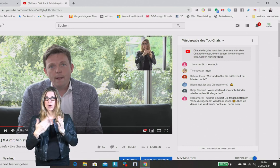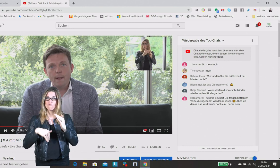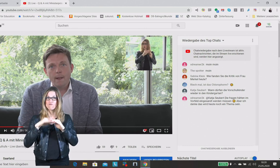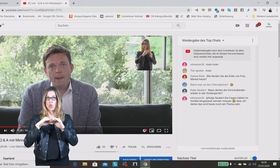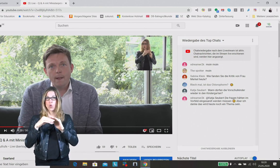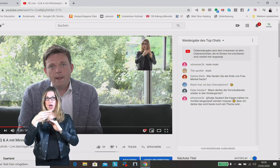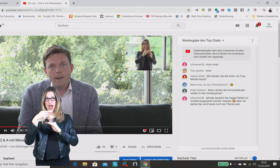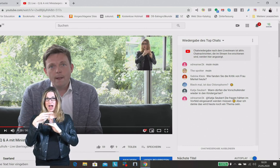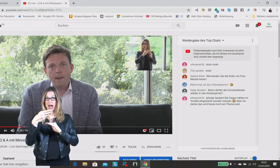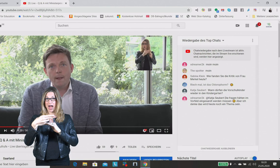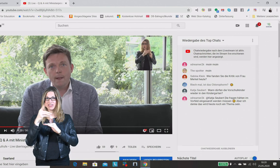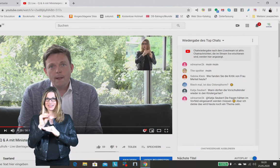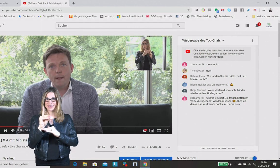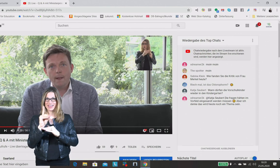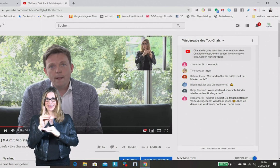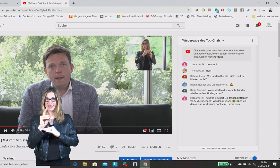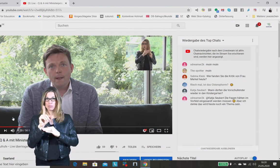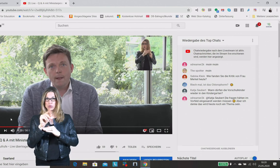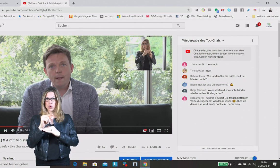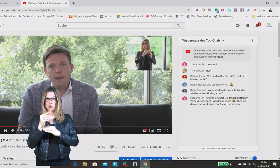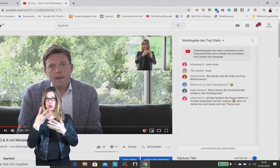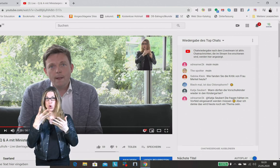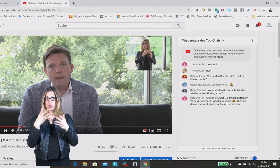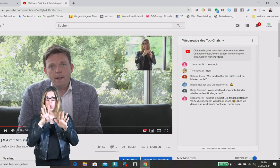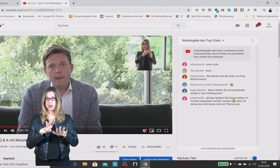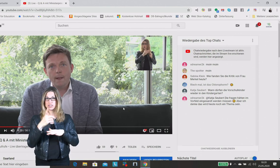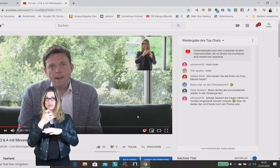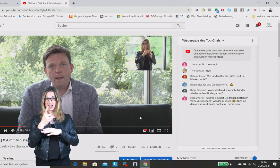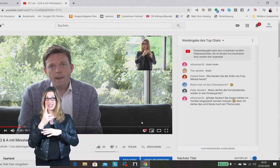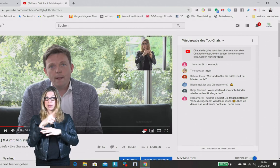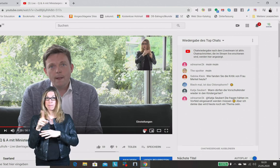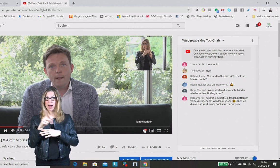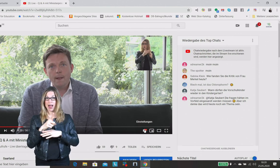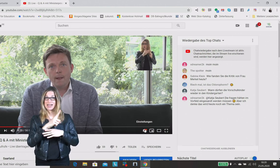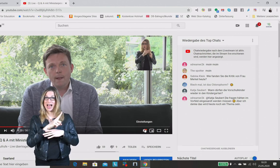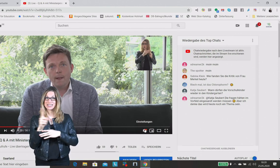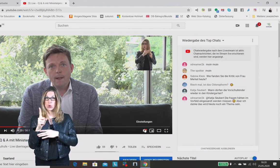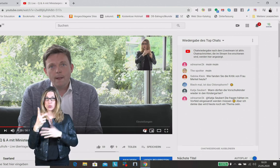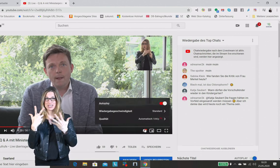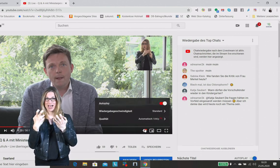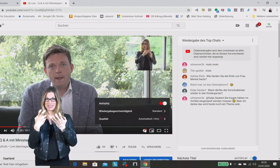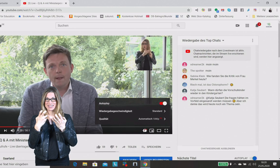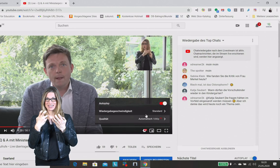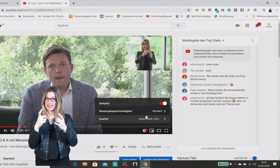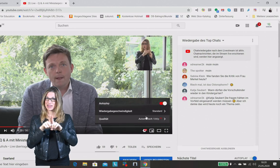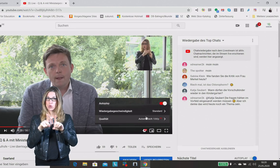1920x1080. Auch hier gehen Sie auf dieses Zahnrad.